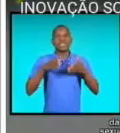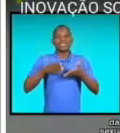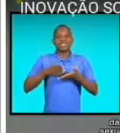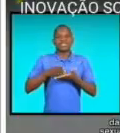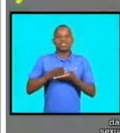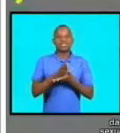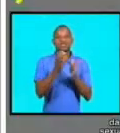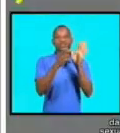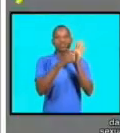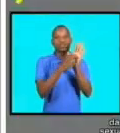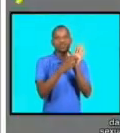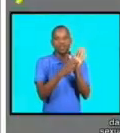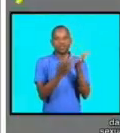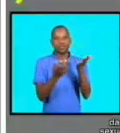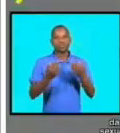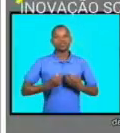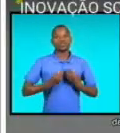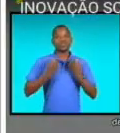É fácil de usá-lo.